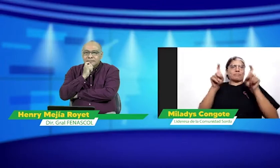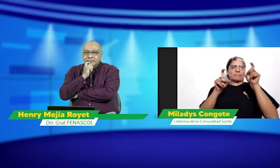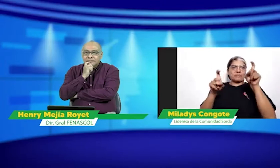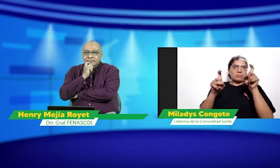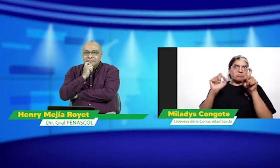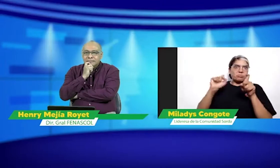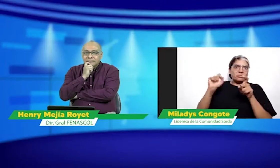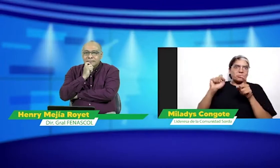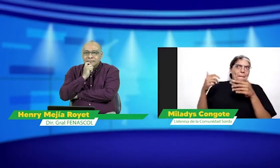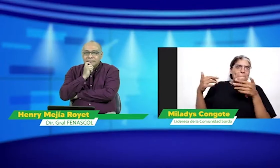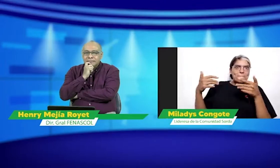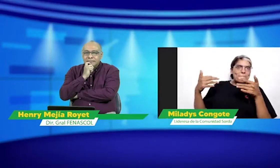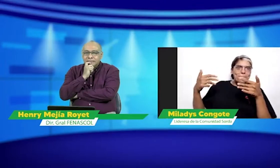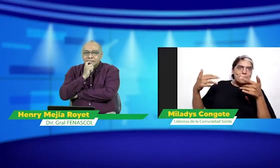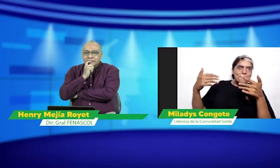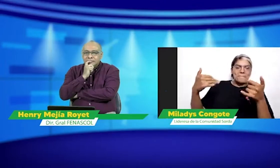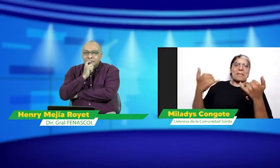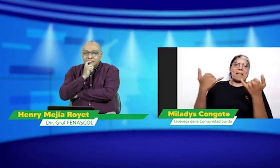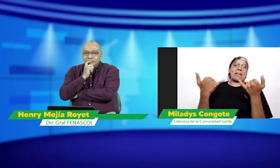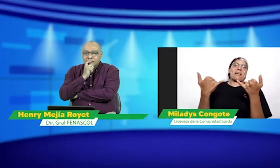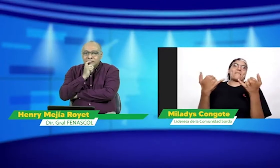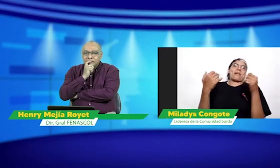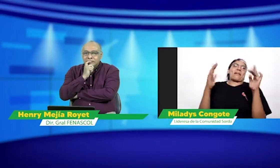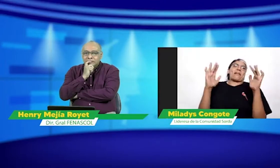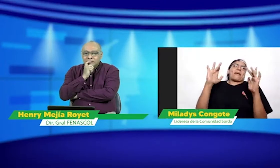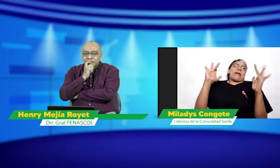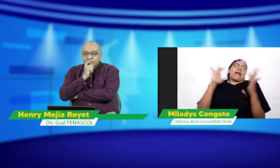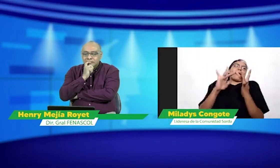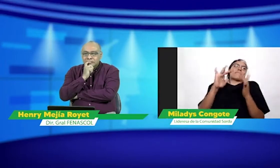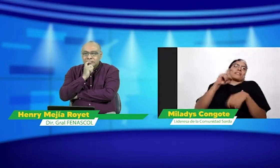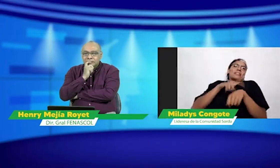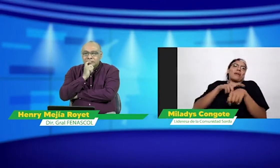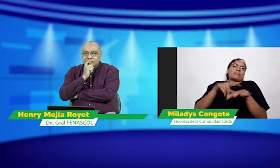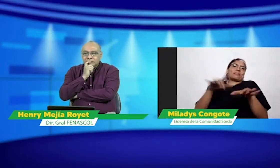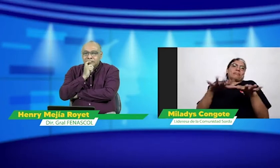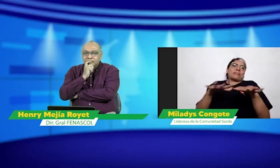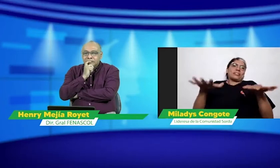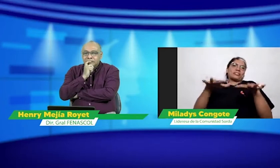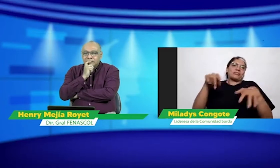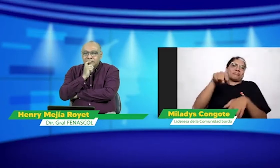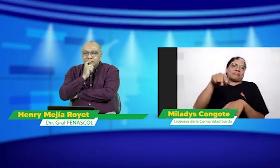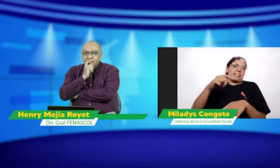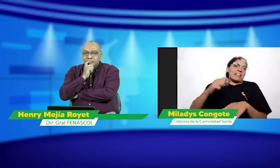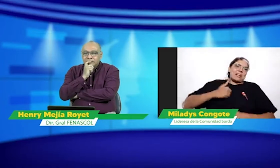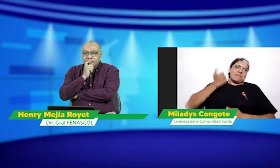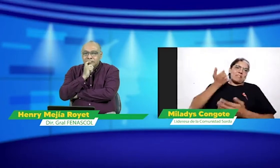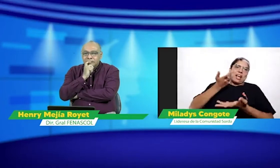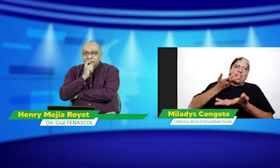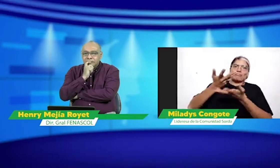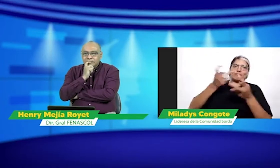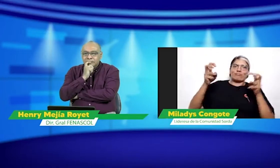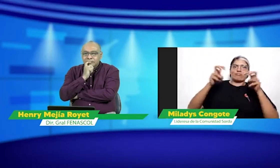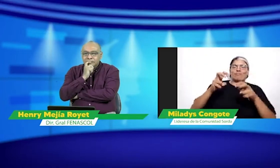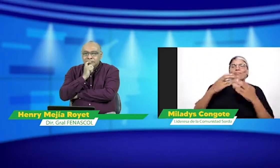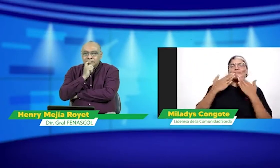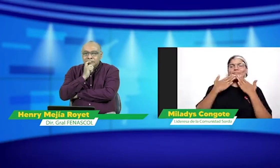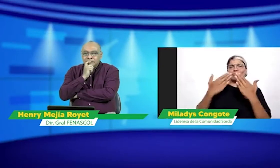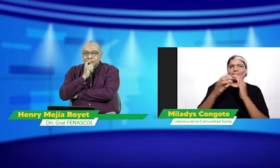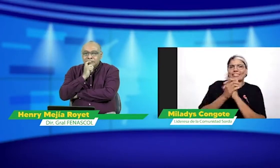necesitábamos hablar de esta situación, no se había concretado el espacio y creo que ahora es pertinente aprovechar